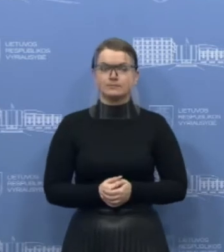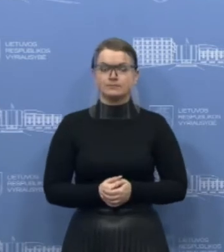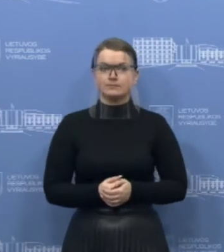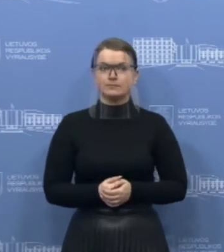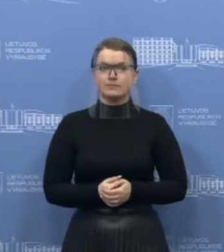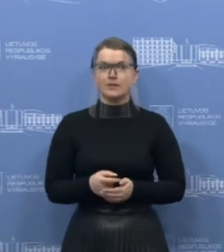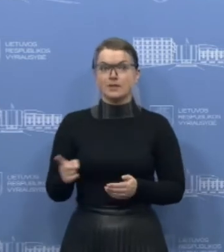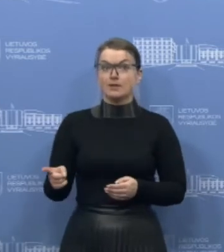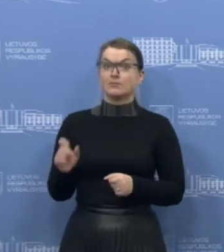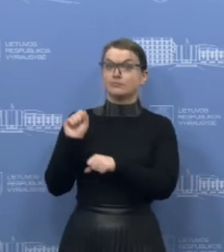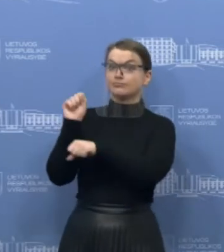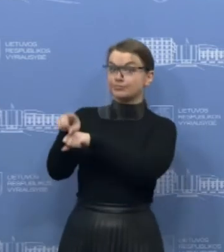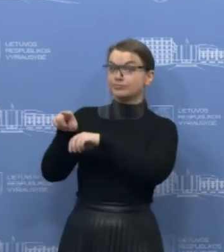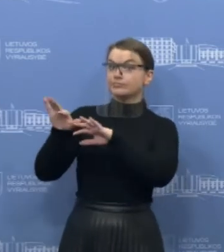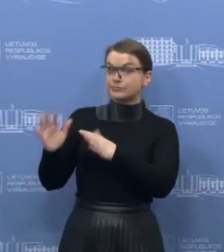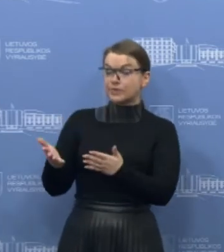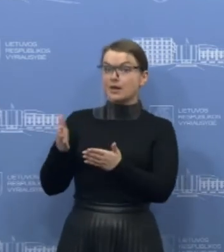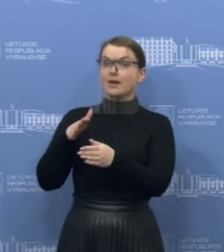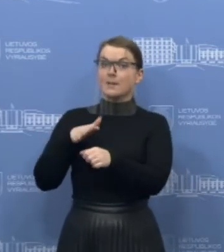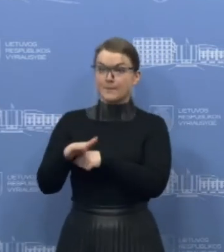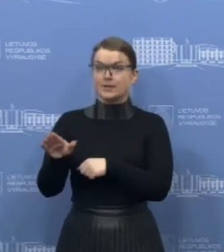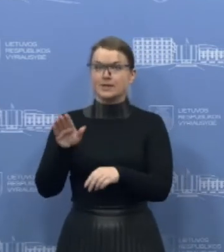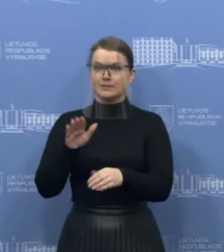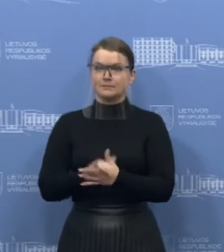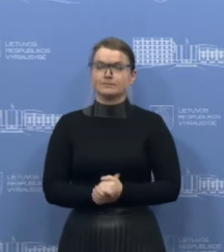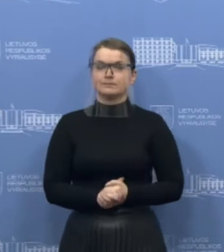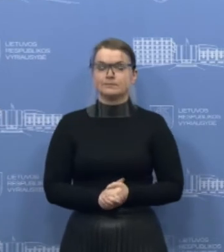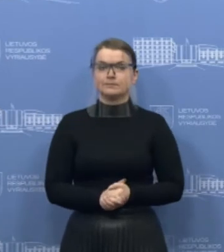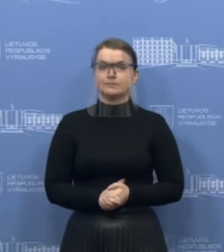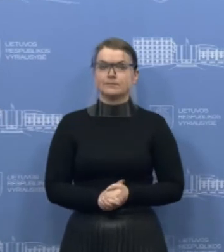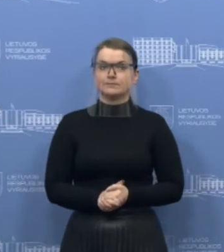vykdo saugiai,